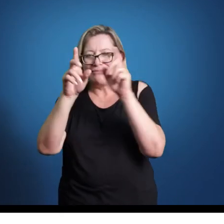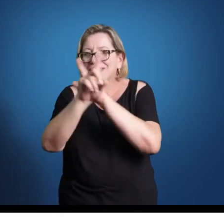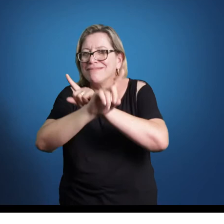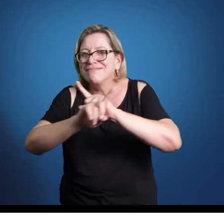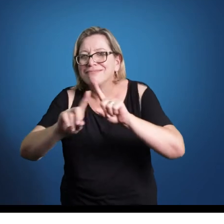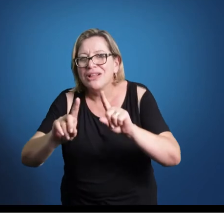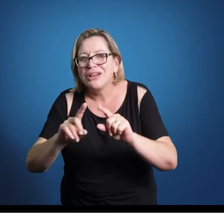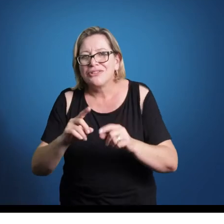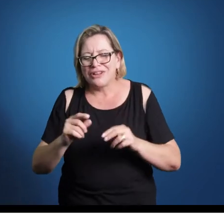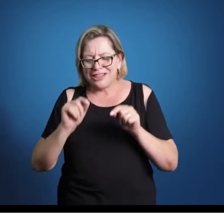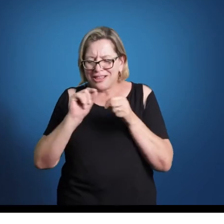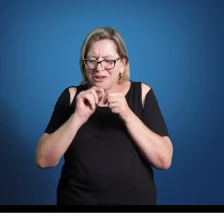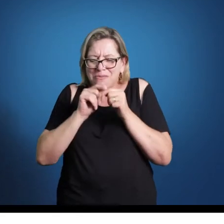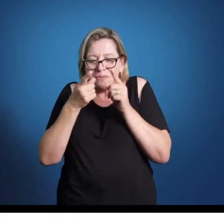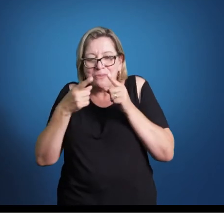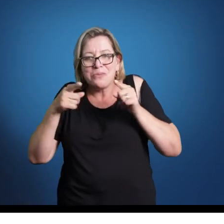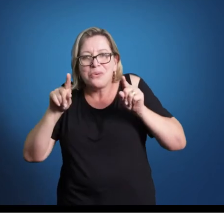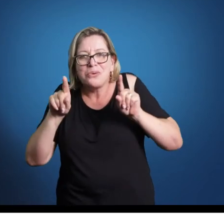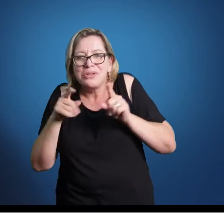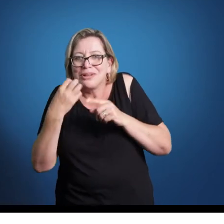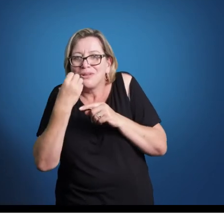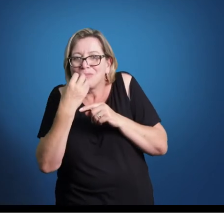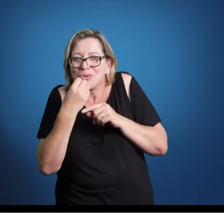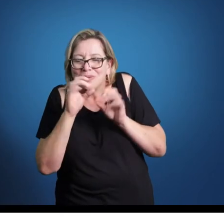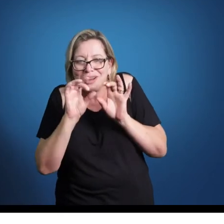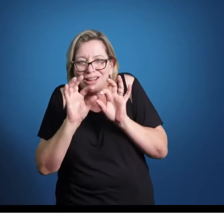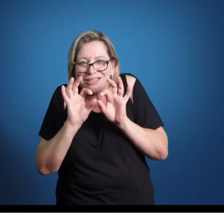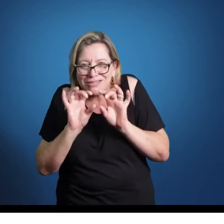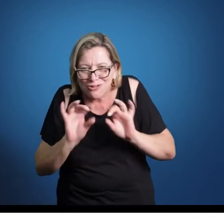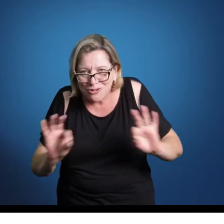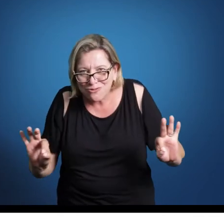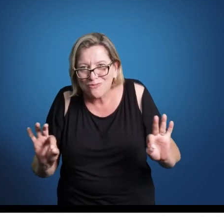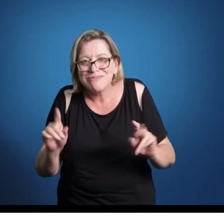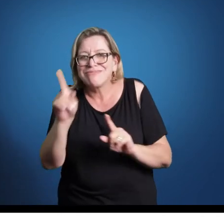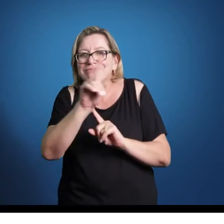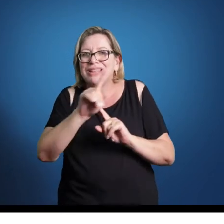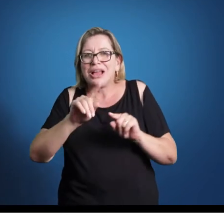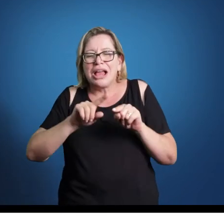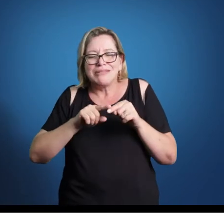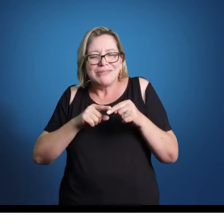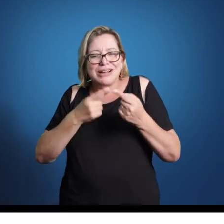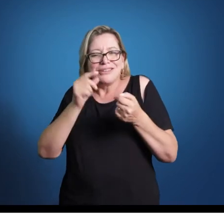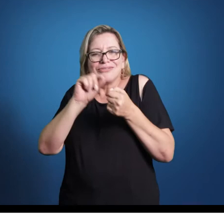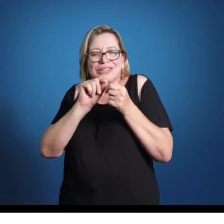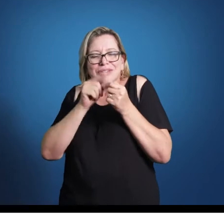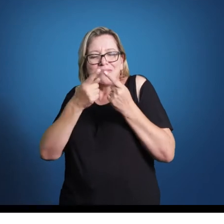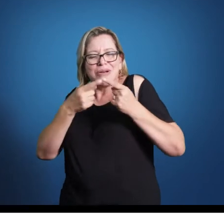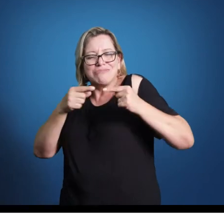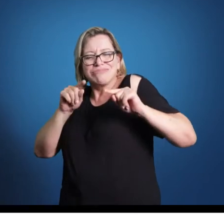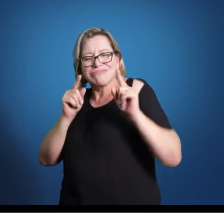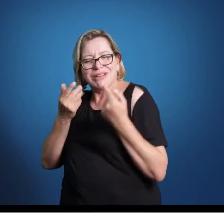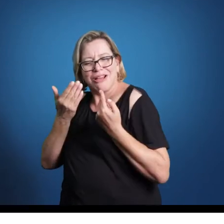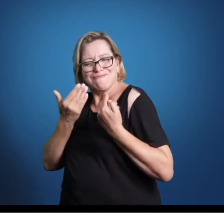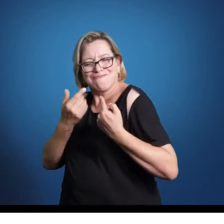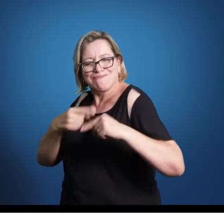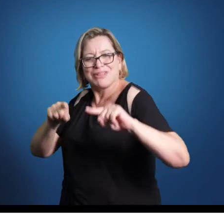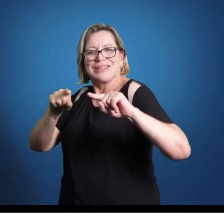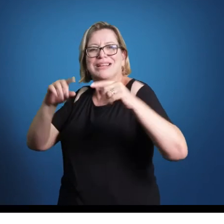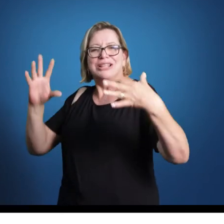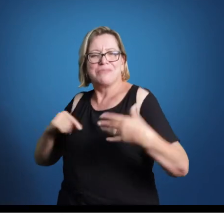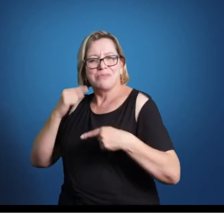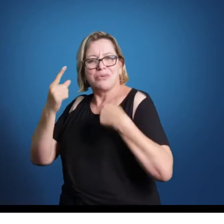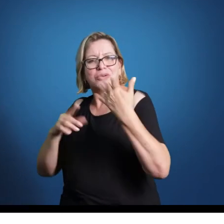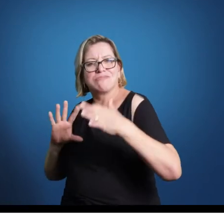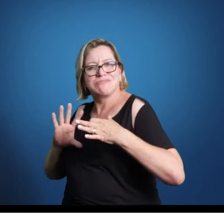mas eu tenho que elaborá-la, tenho que produzir uma melodia que seja contrastante com aquela e depois unir as duas numa síntese.